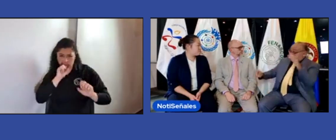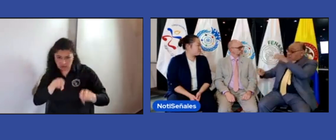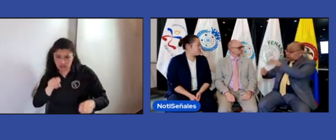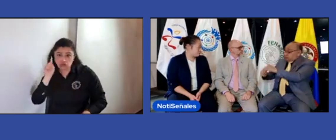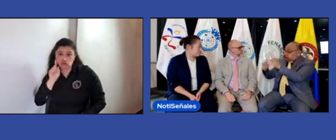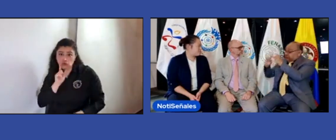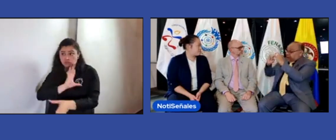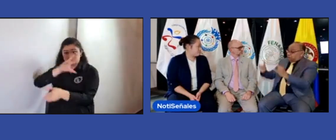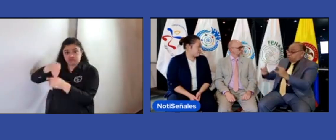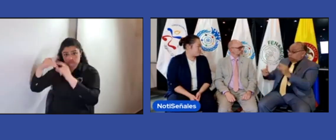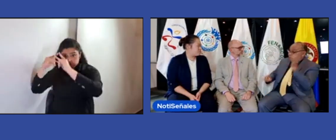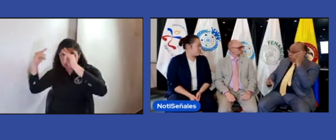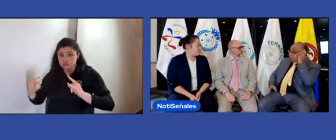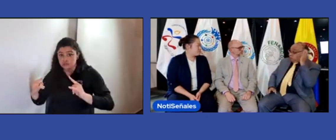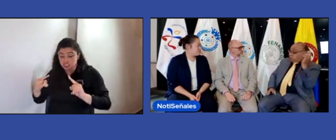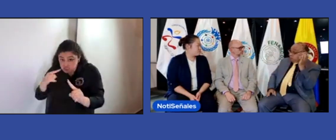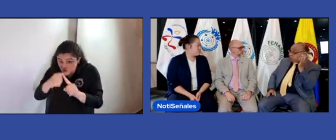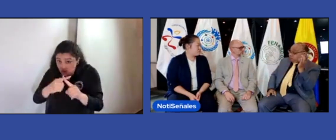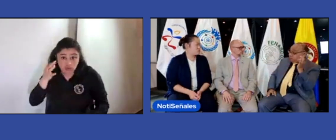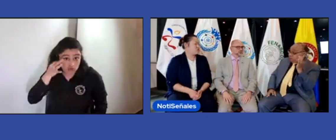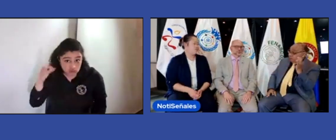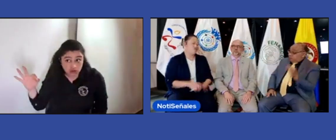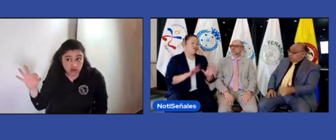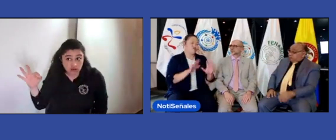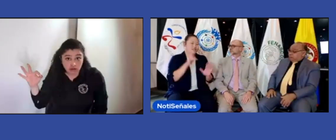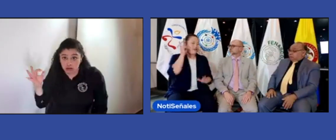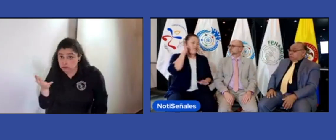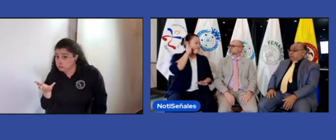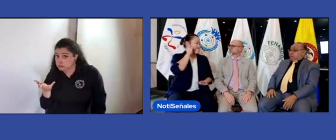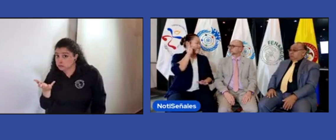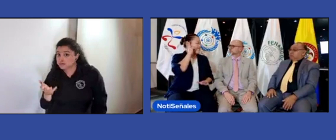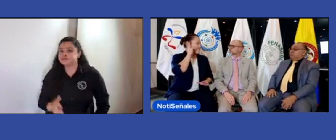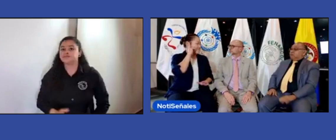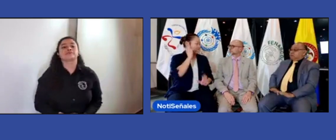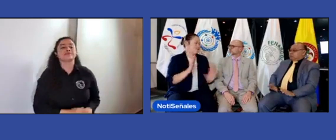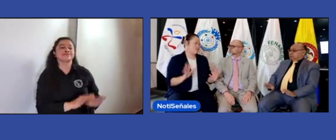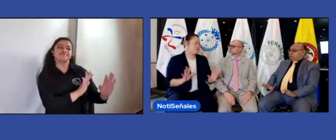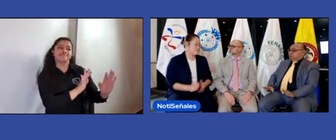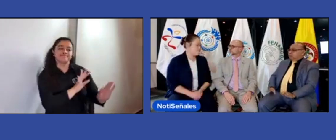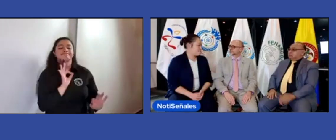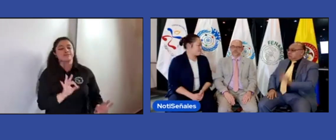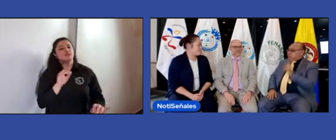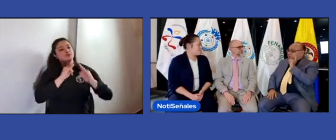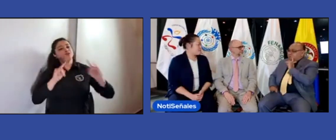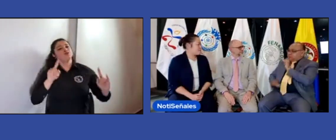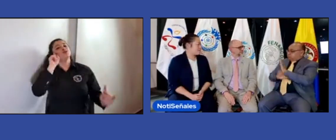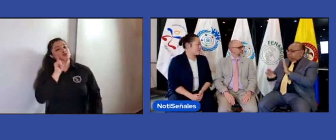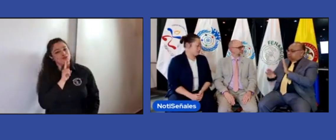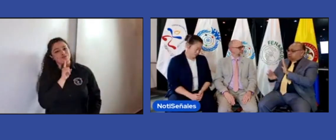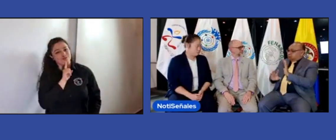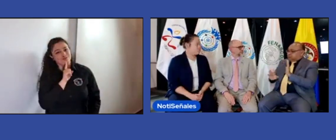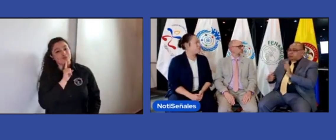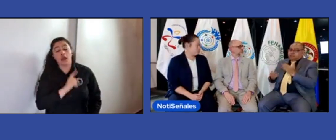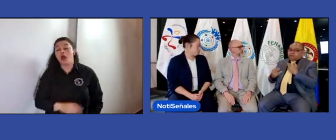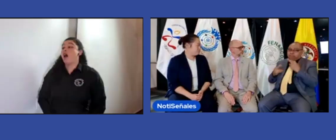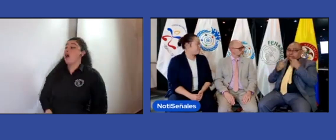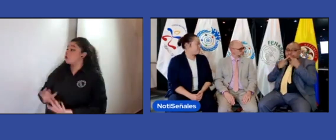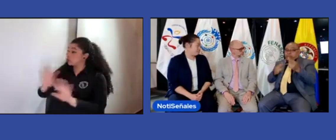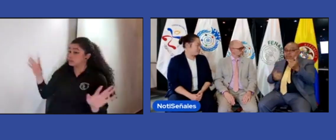¿Una persona oyente puede hacer parte de este campamento? Es solamente para personas sordas. Solo para personas